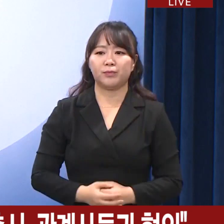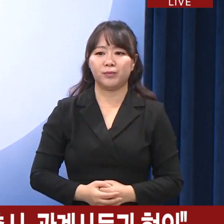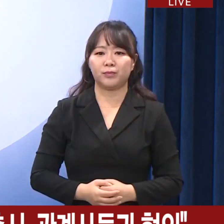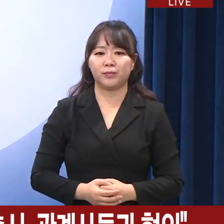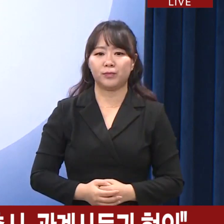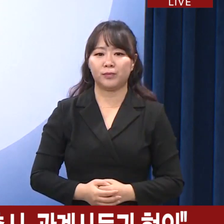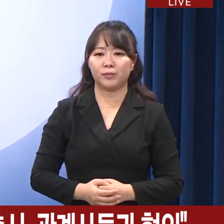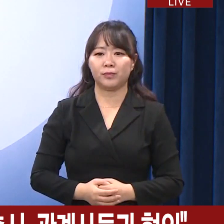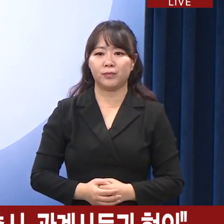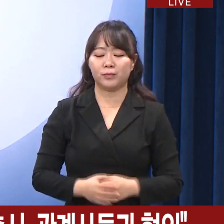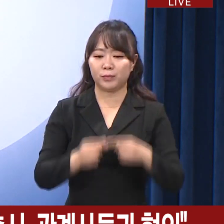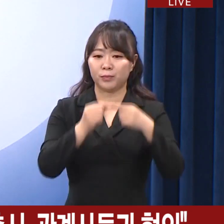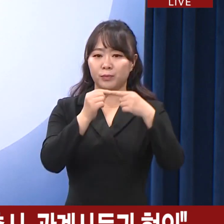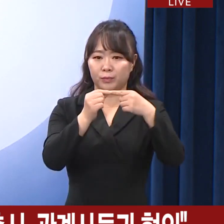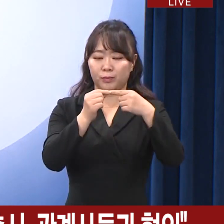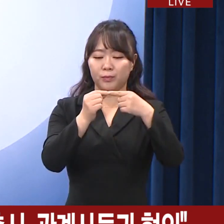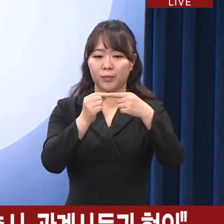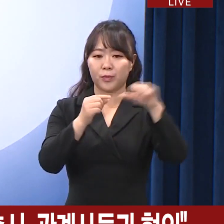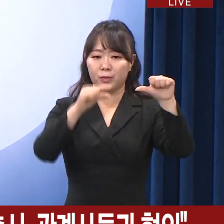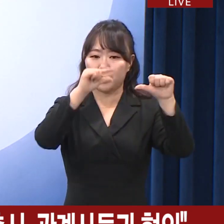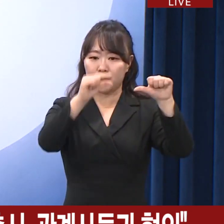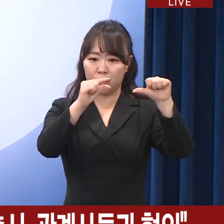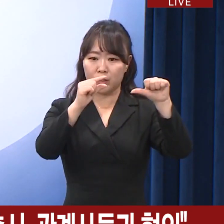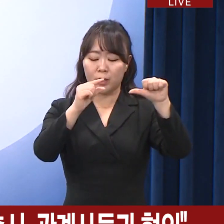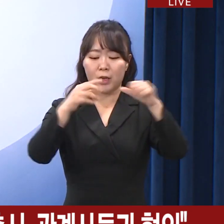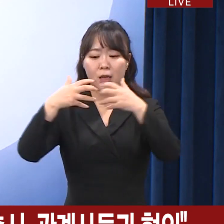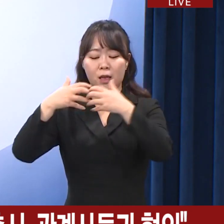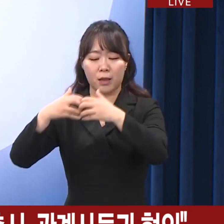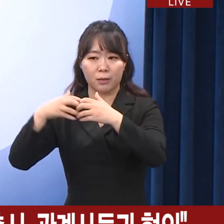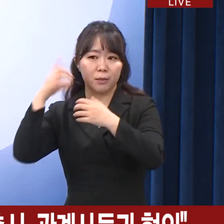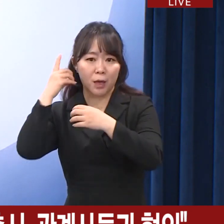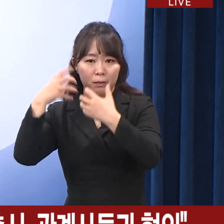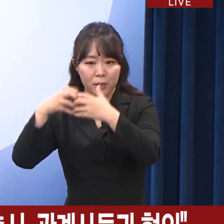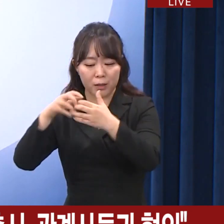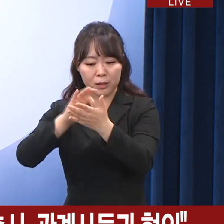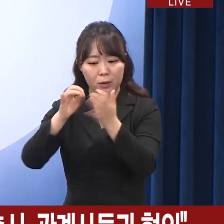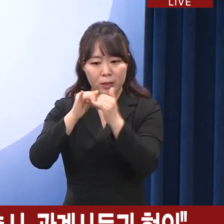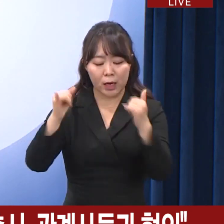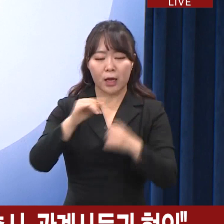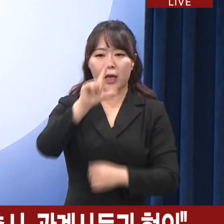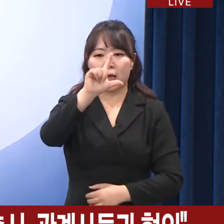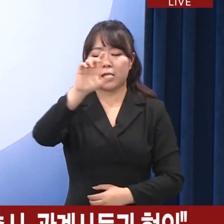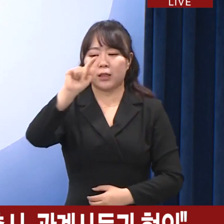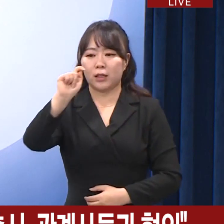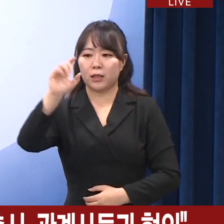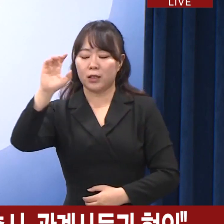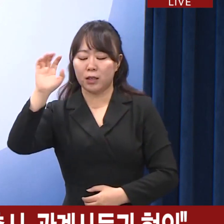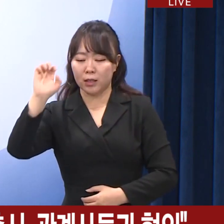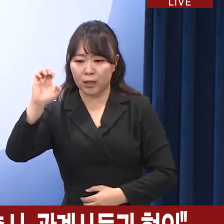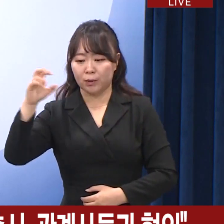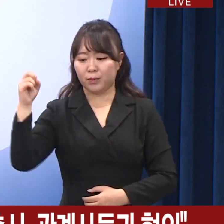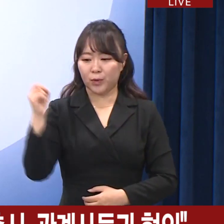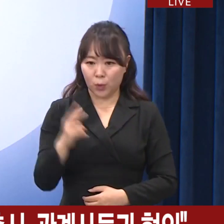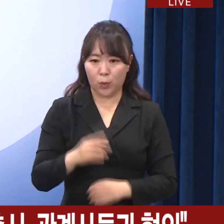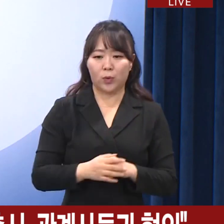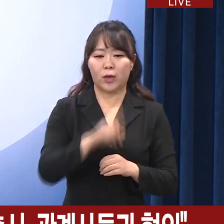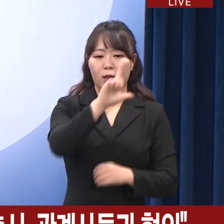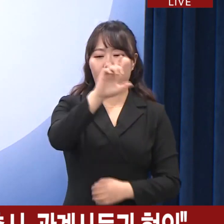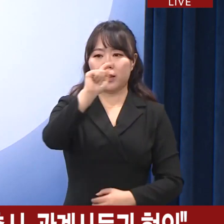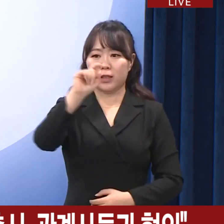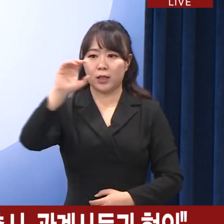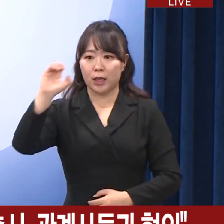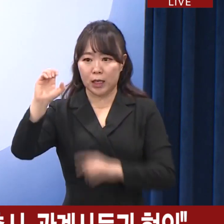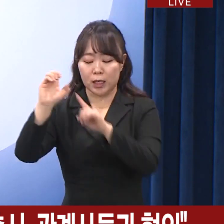첫 번째로 5G 단말 이용자가 LTE 요금제를 그리고 LTE